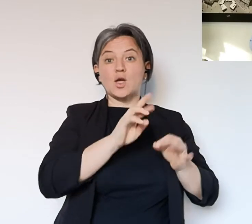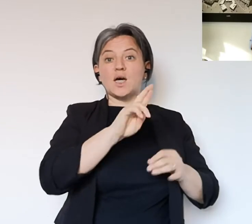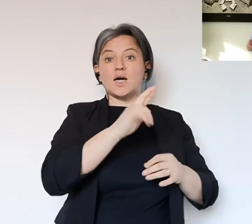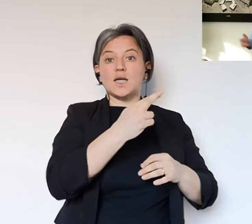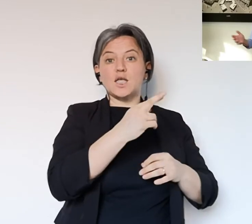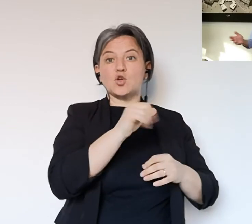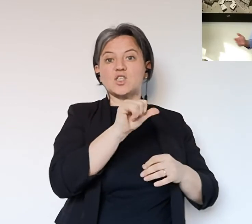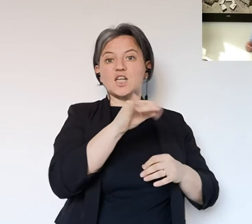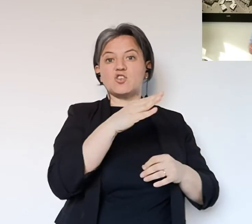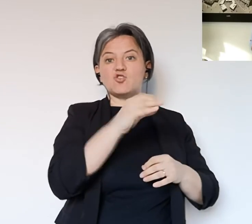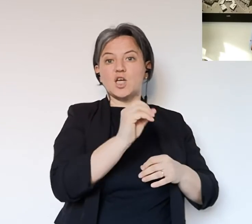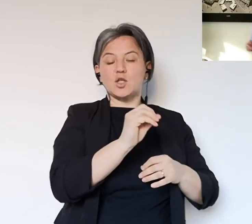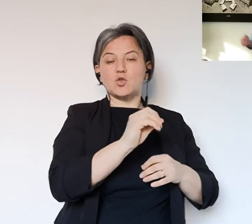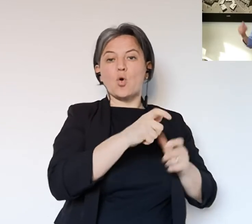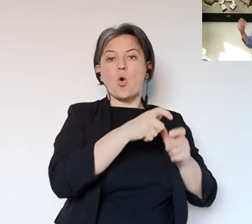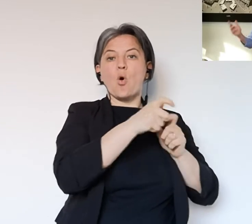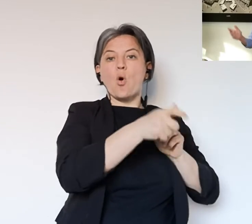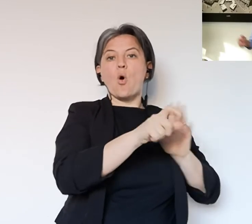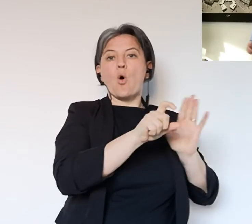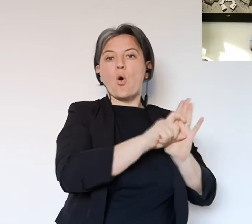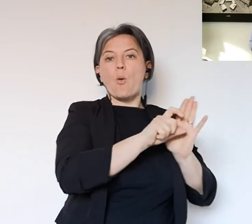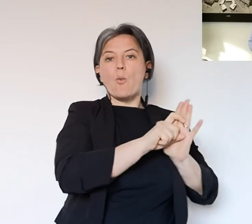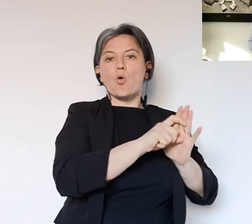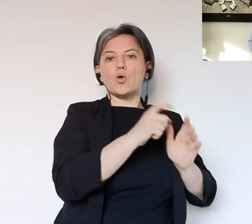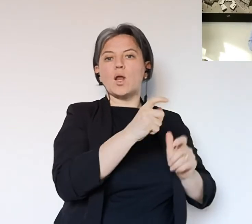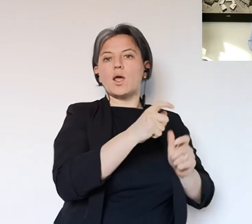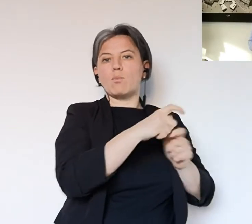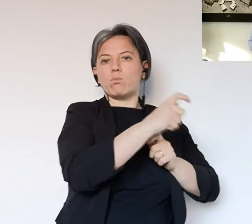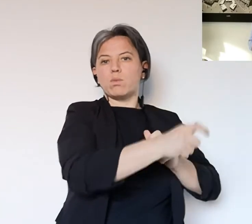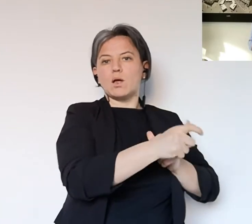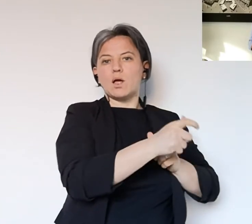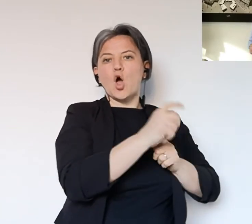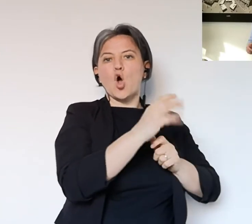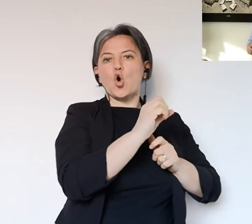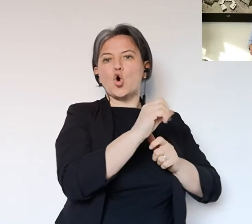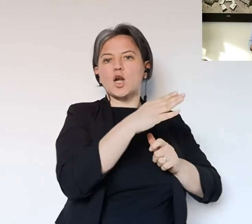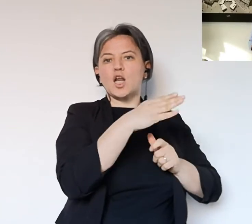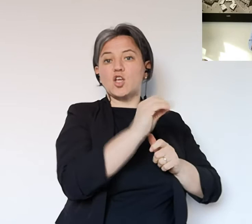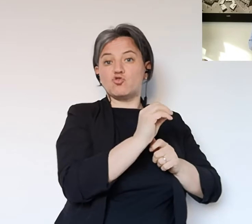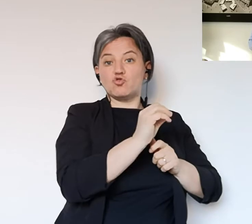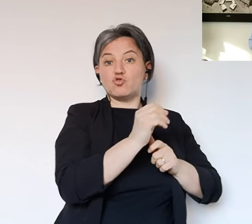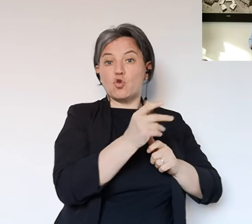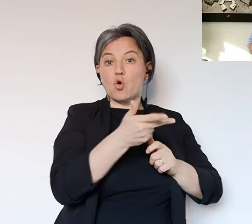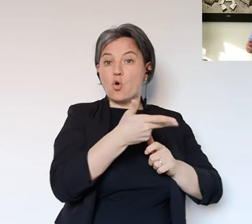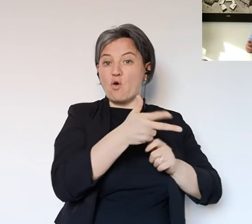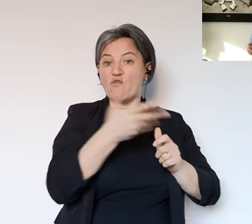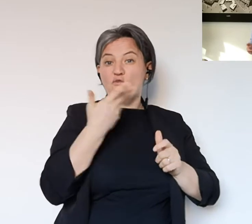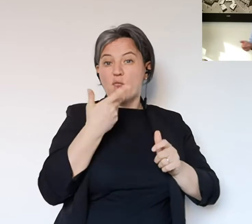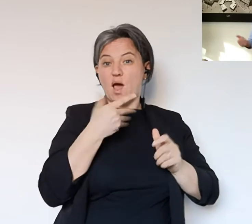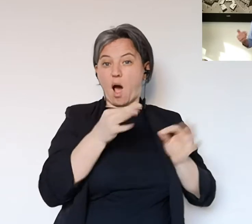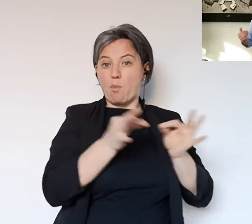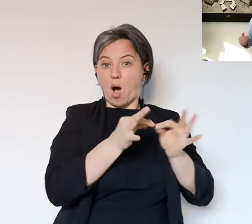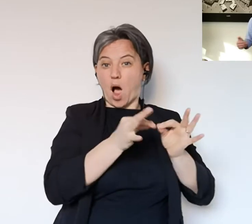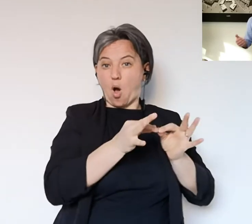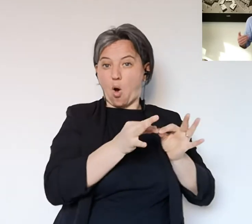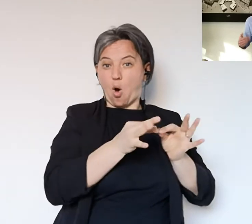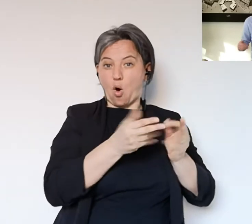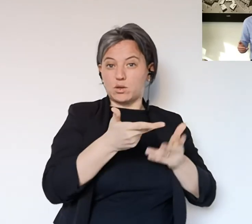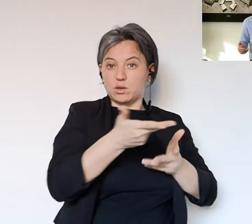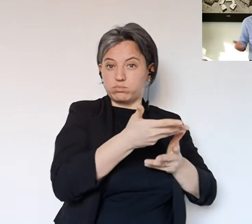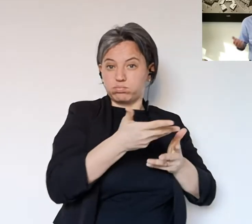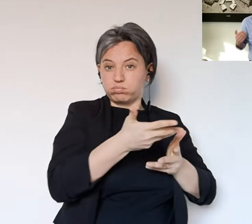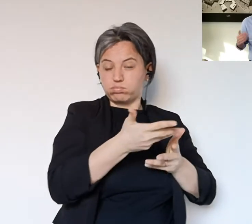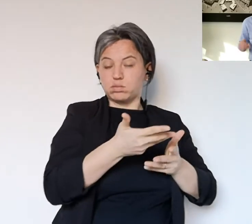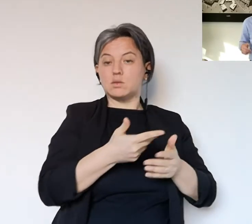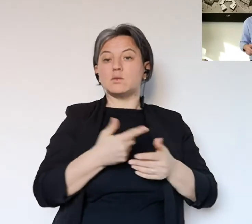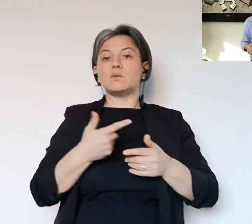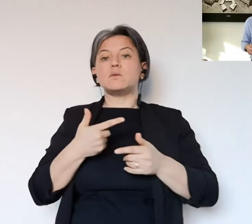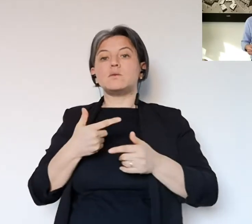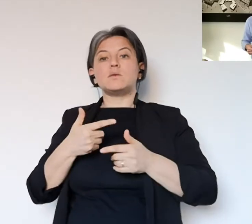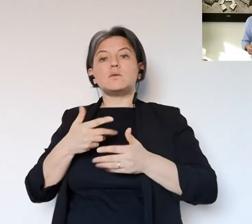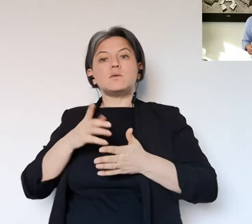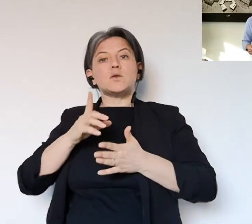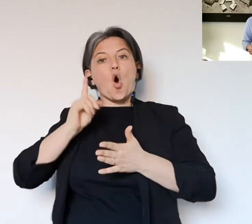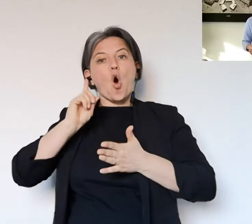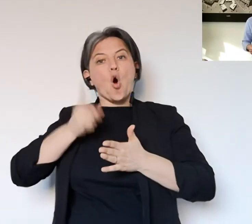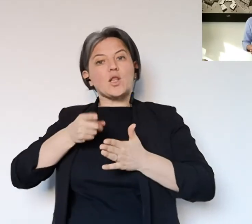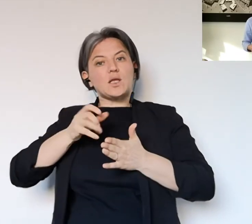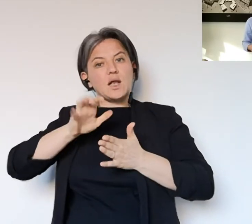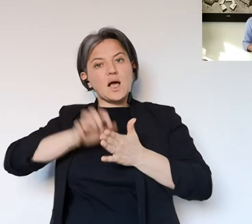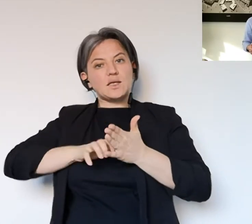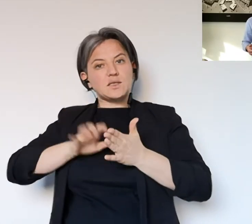ed erano in ITER quello con Rio Saliceto e col comune di Correggio, ma l'ordinanza regionale